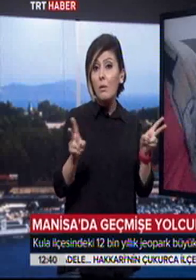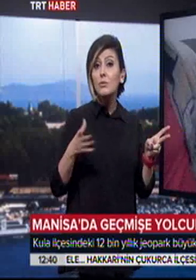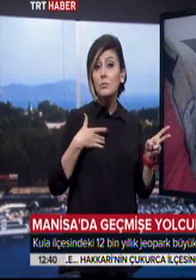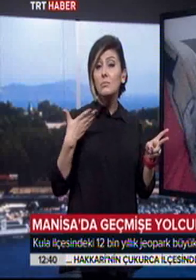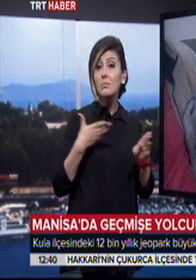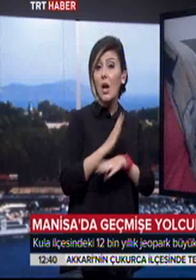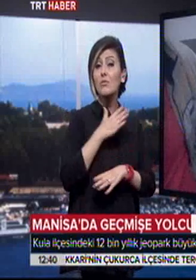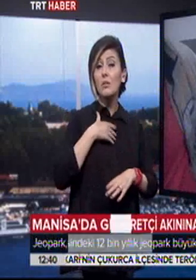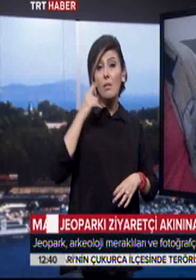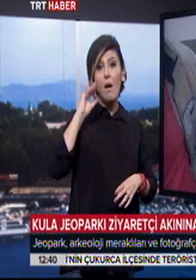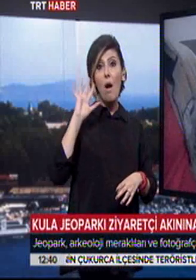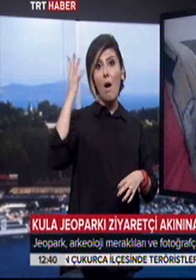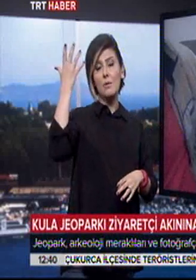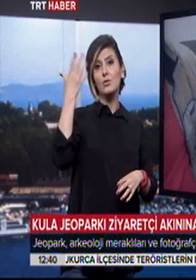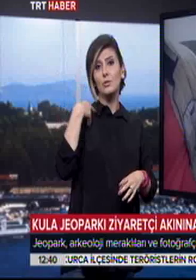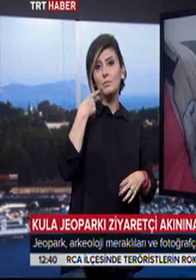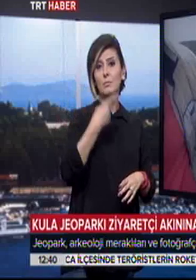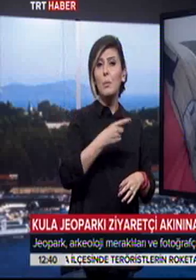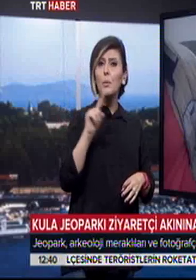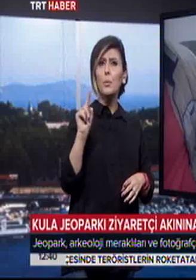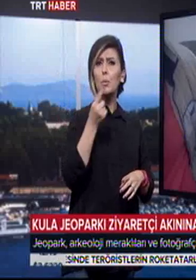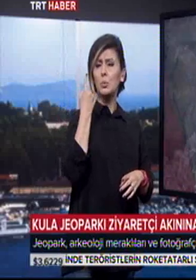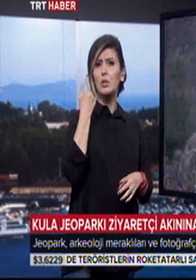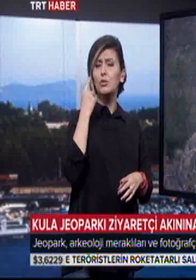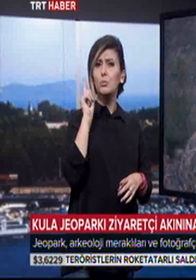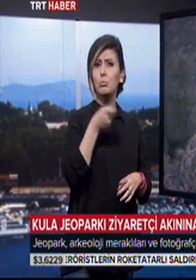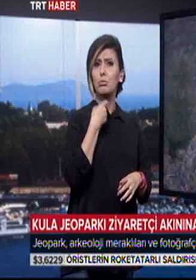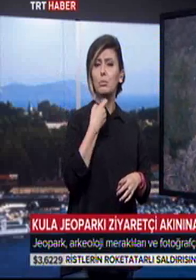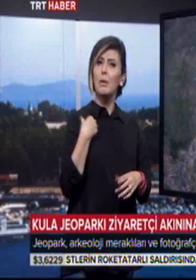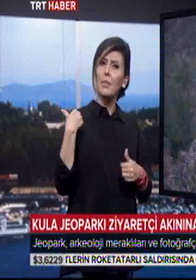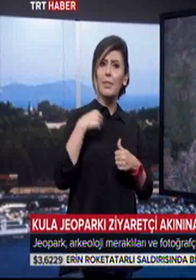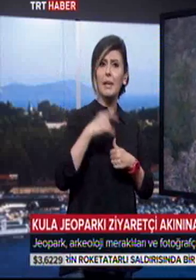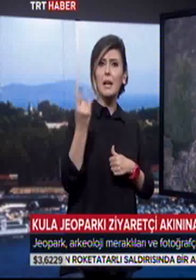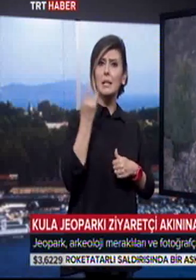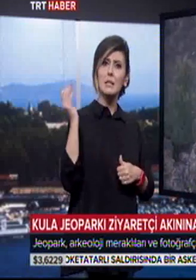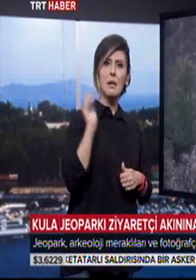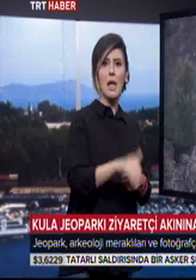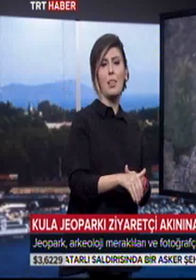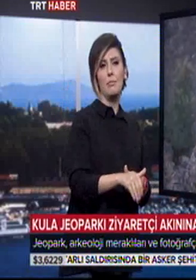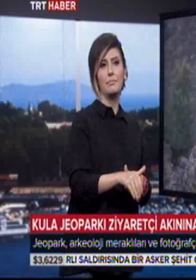kaldım. Ben burayı ilginç bulduğum için tekrar gezmeye geldik.